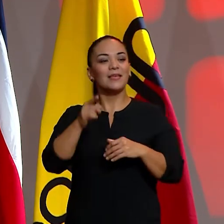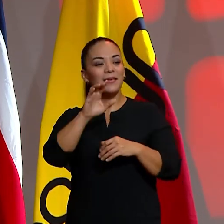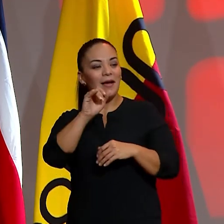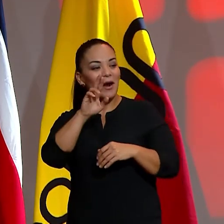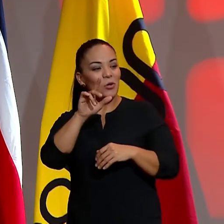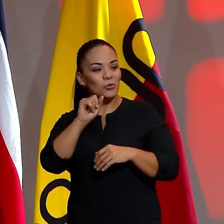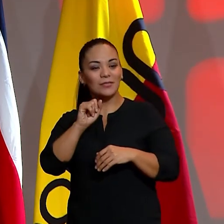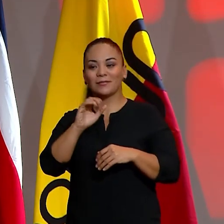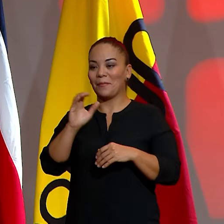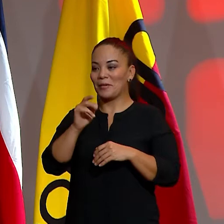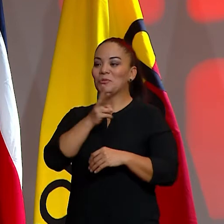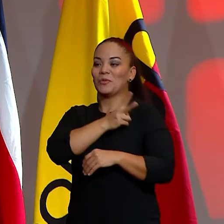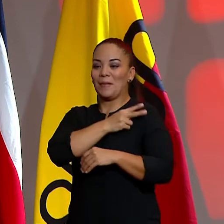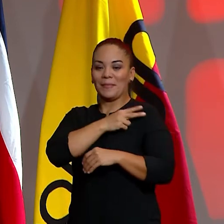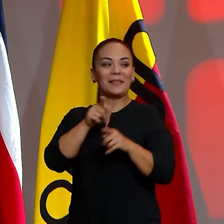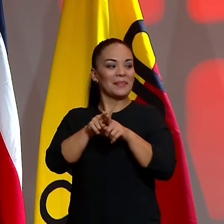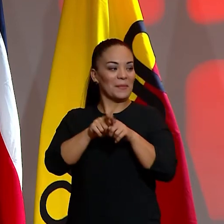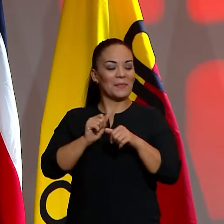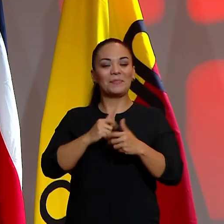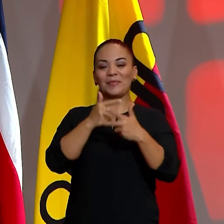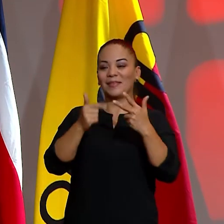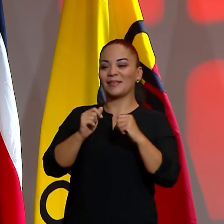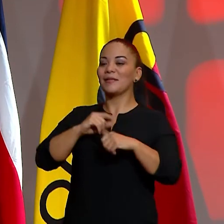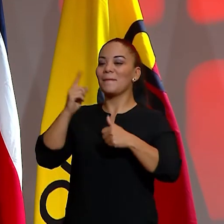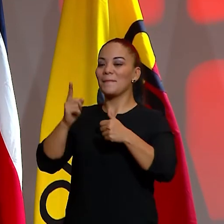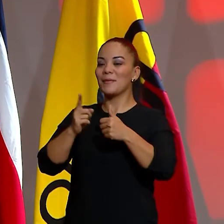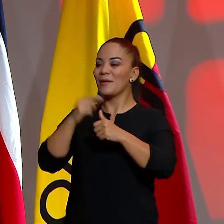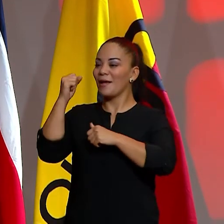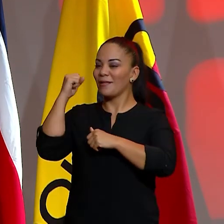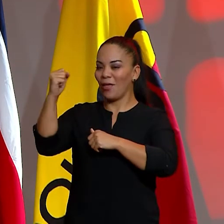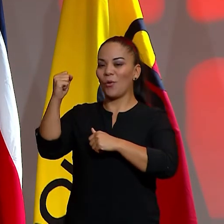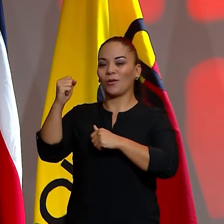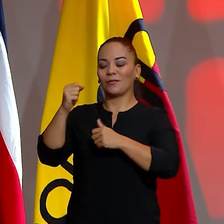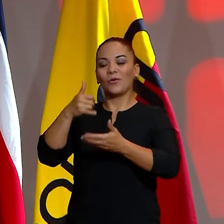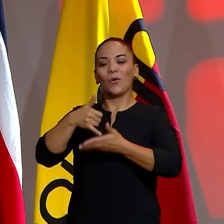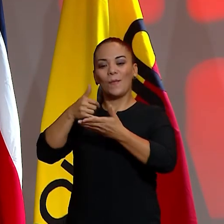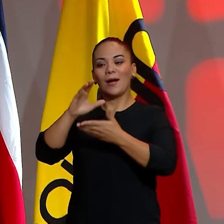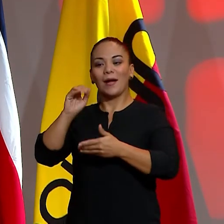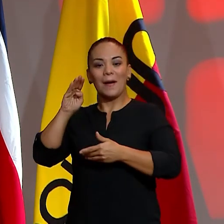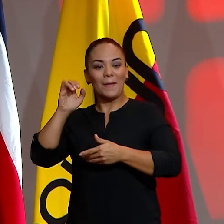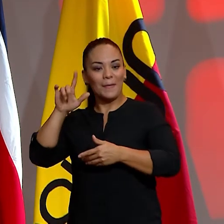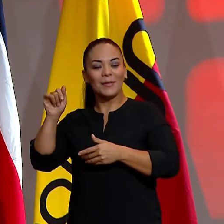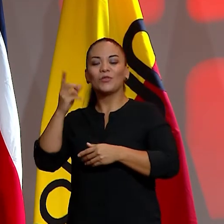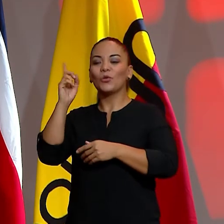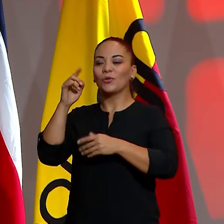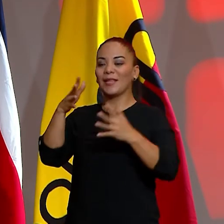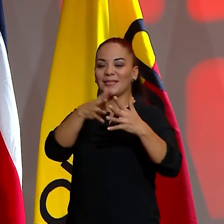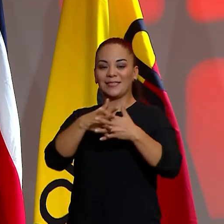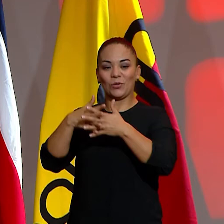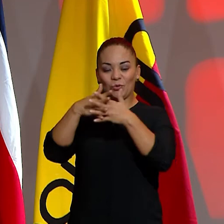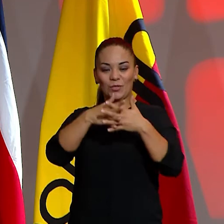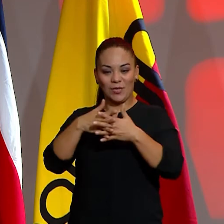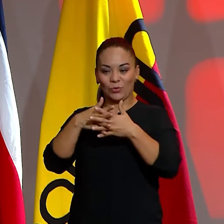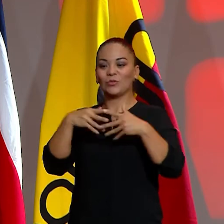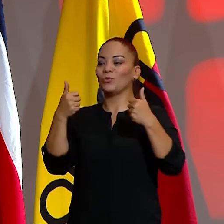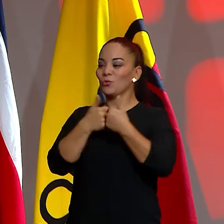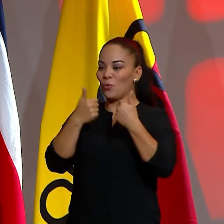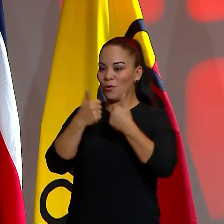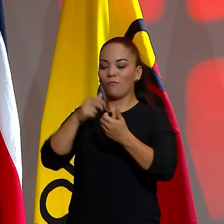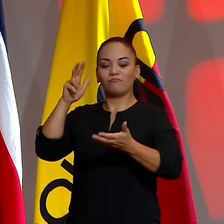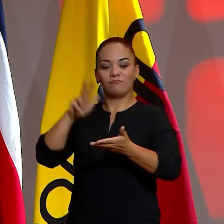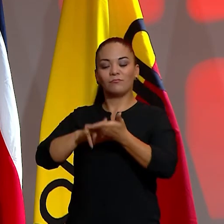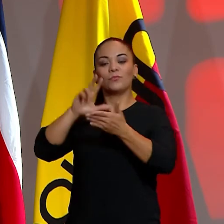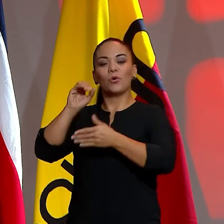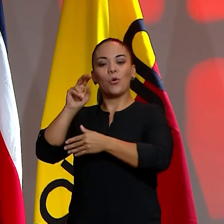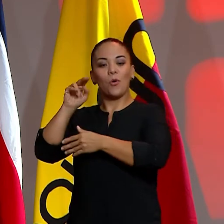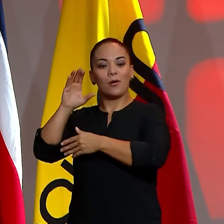Camacho, Capitán Camacho. Es el primer ganador indiscutible de la Copa Camel en Estados Unidos, que fue un torneo avalado por la CONCACAF